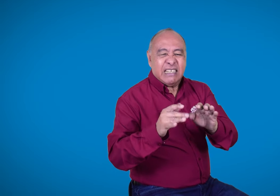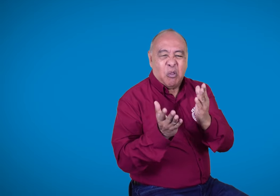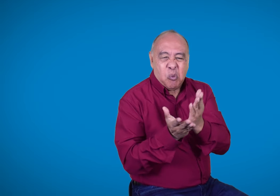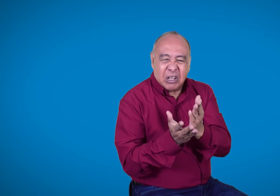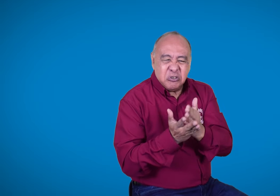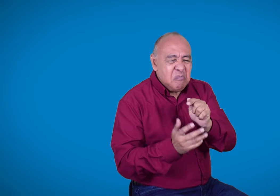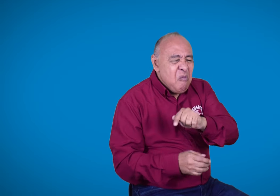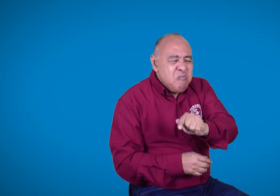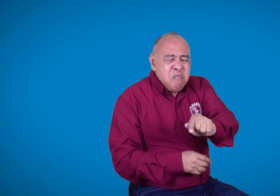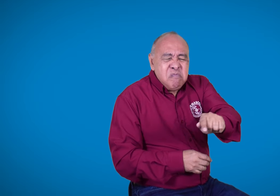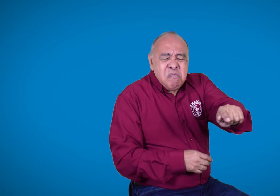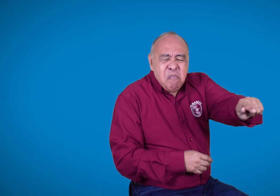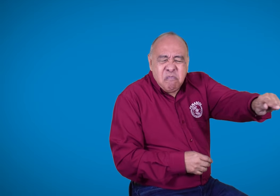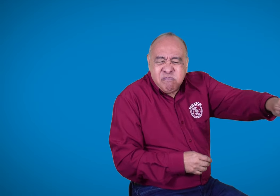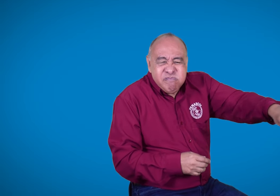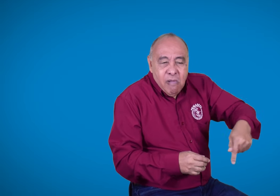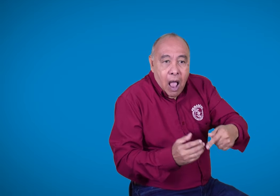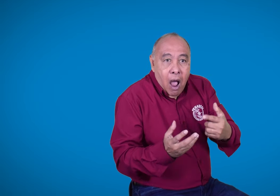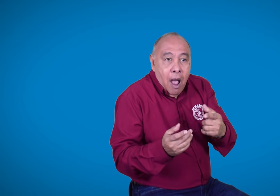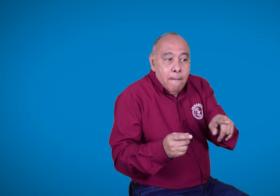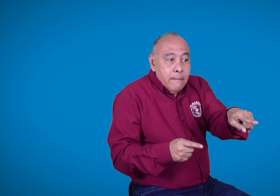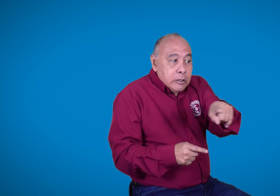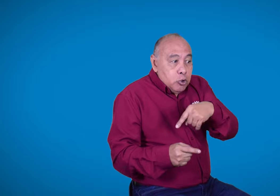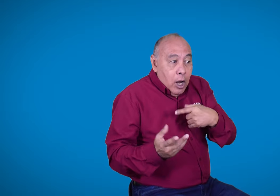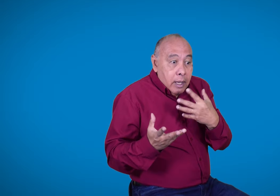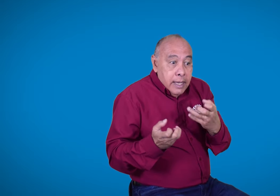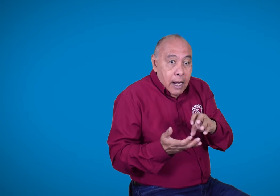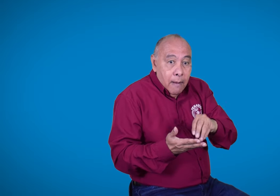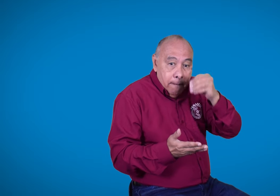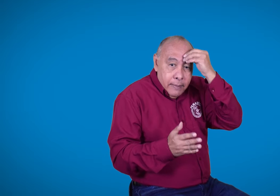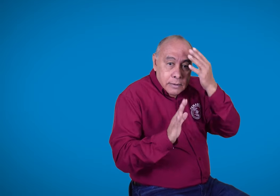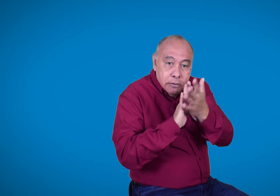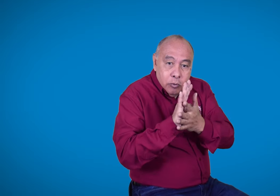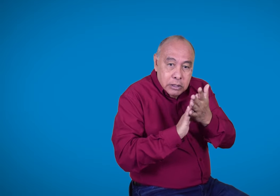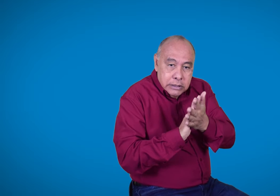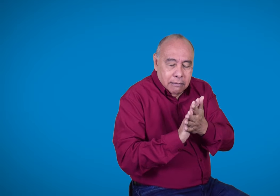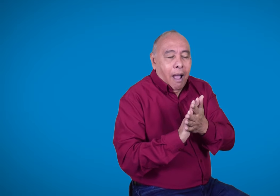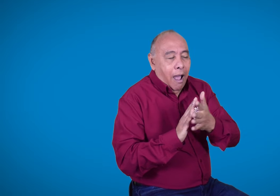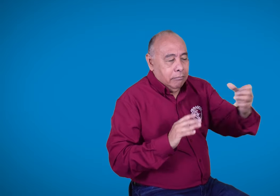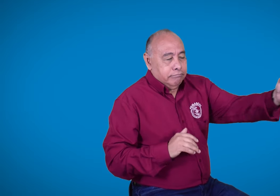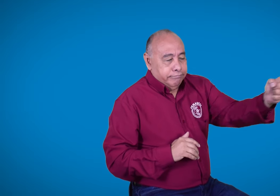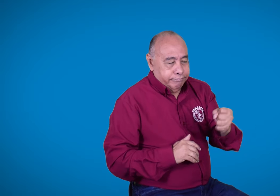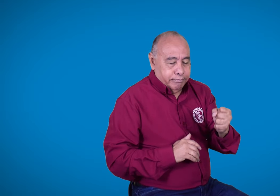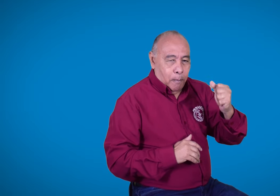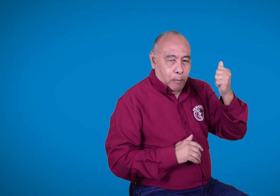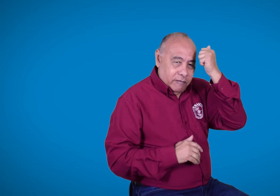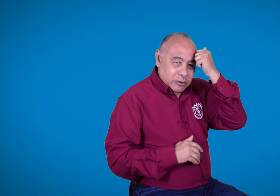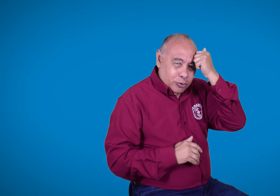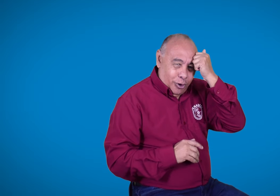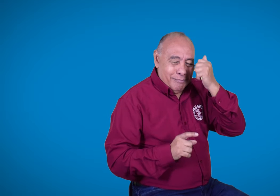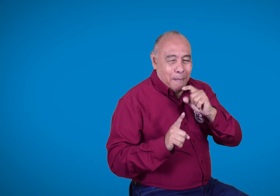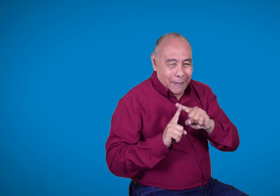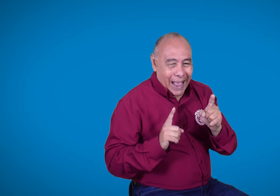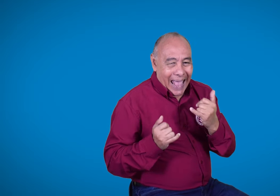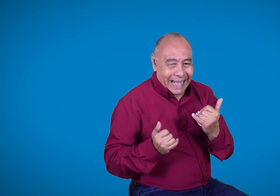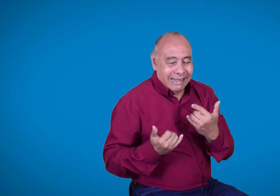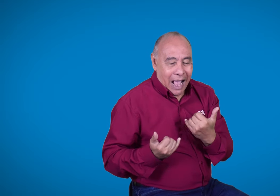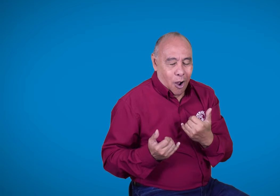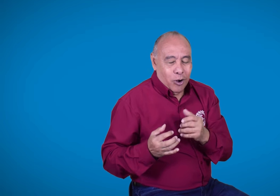secretarías de educación y demás entidades que quieran aprender lengua de señas. Tendrán que conseguir un maestro para enseñar la lengua y es allí